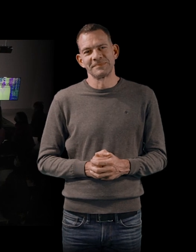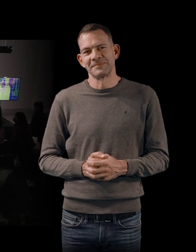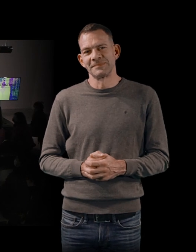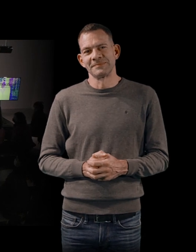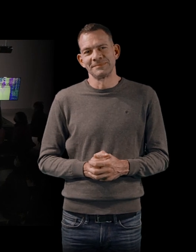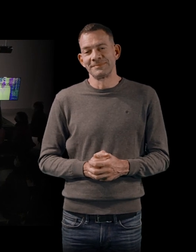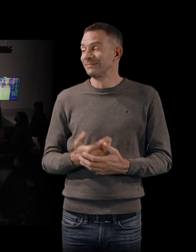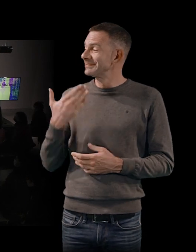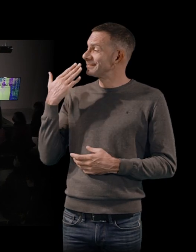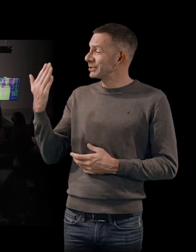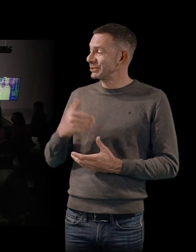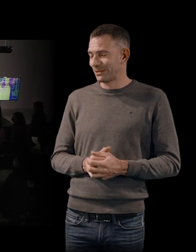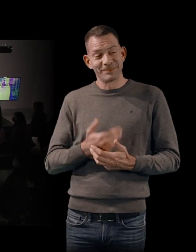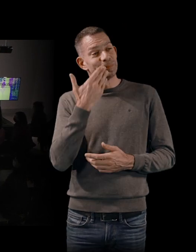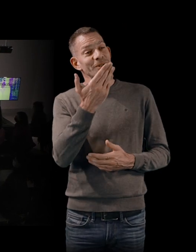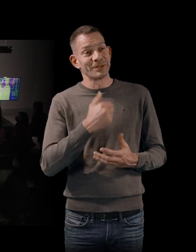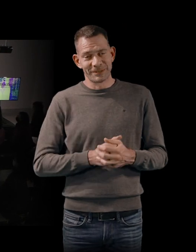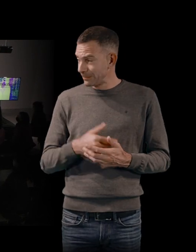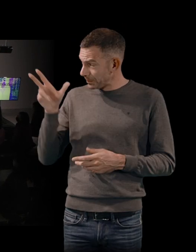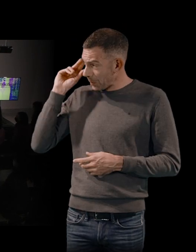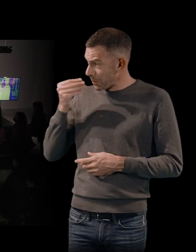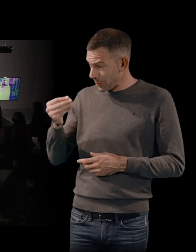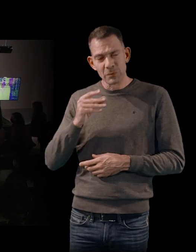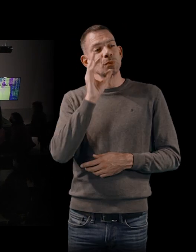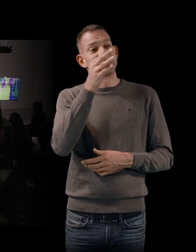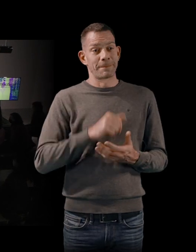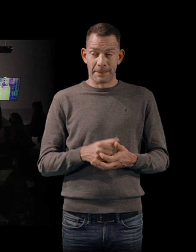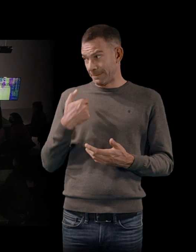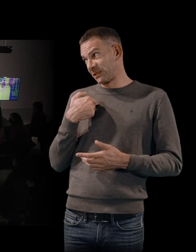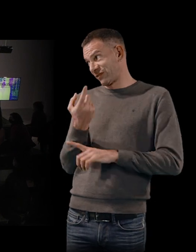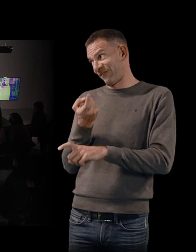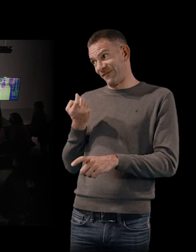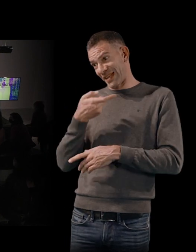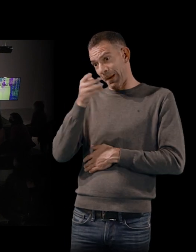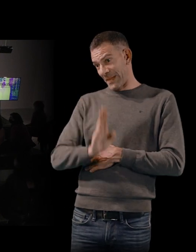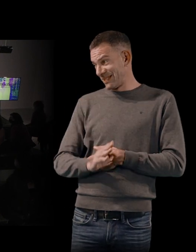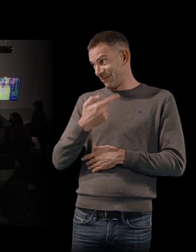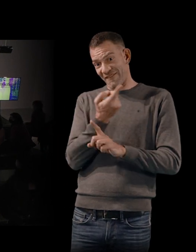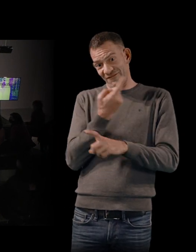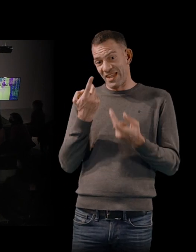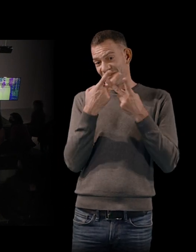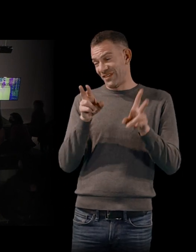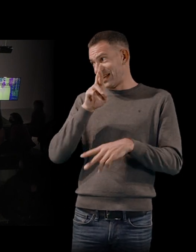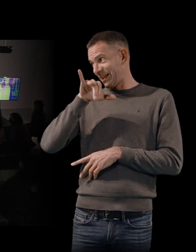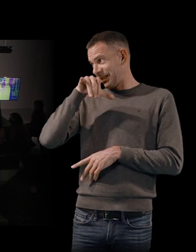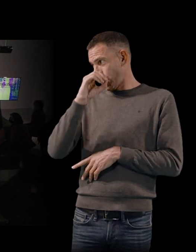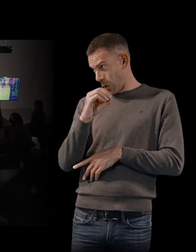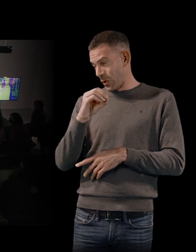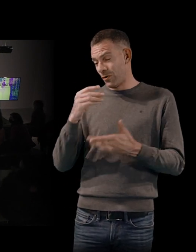Bonjour. Bonjour. Vous m'entendez ? Oui. Je viens de Brésil, en fait, de Rio, spécifiquement. Je suis plutôt